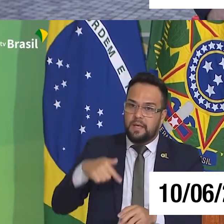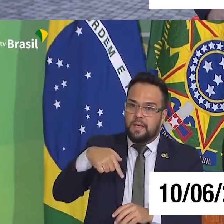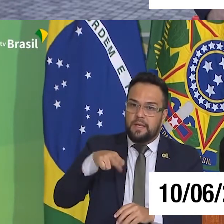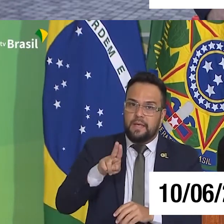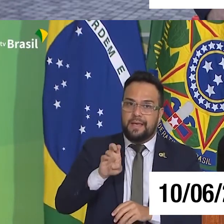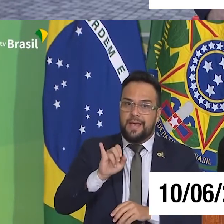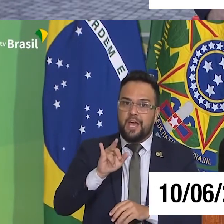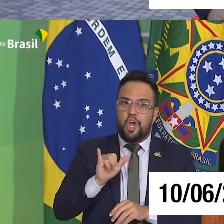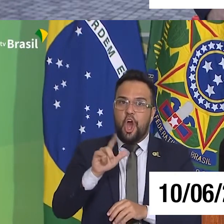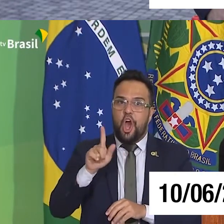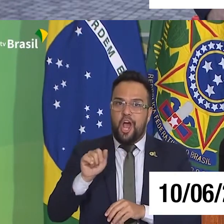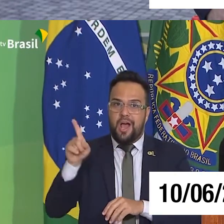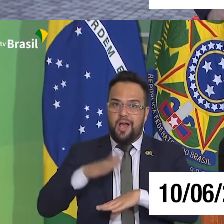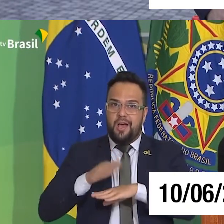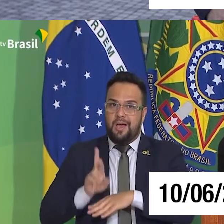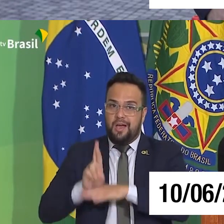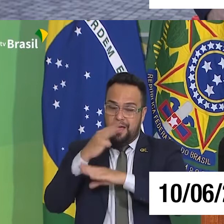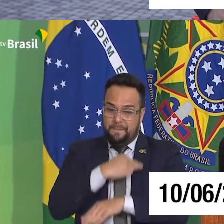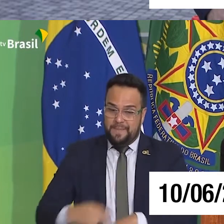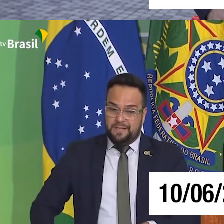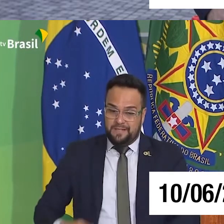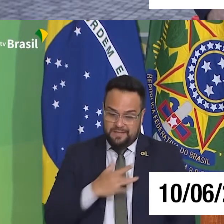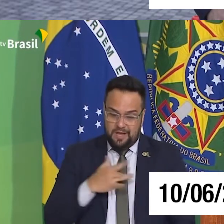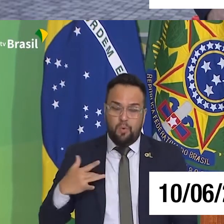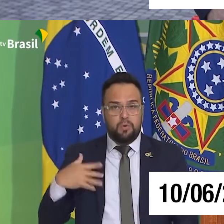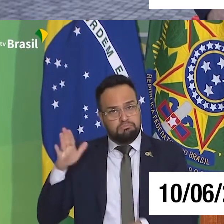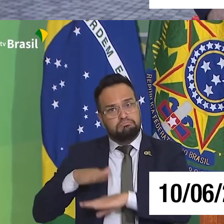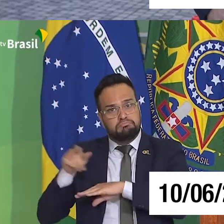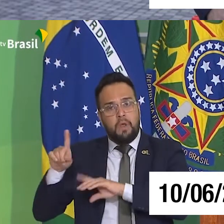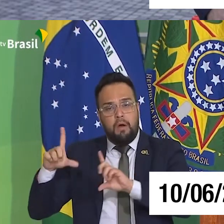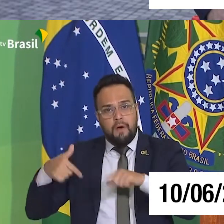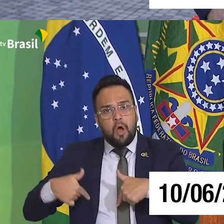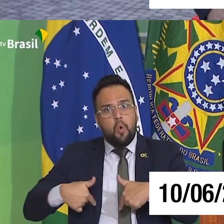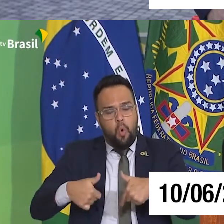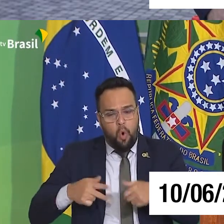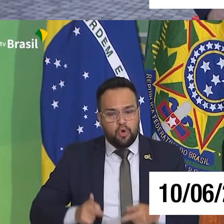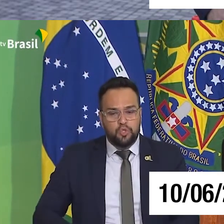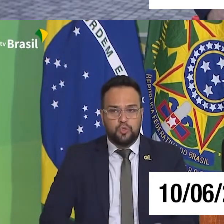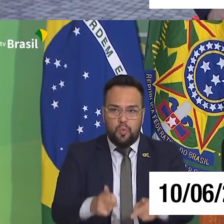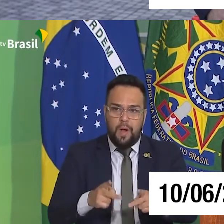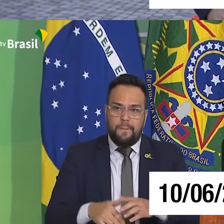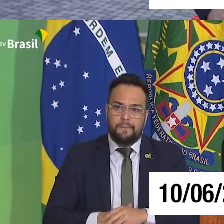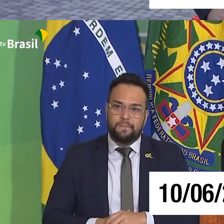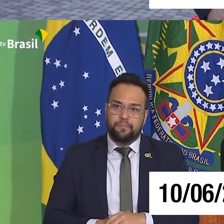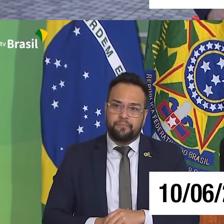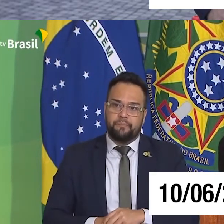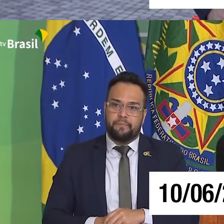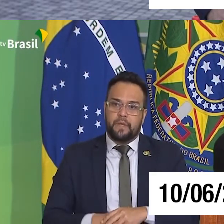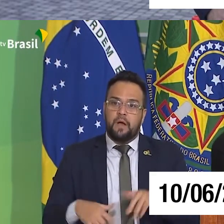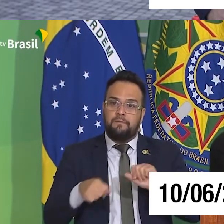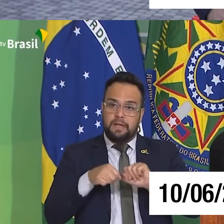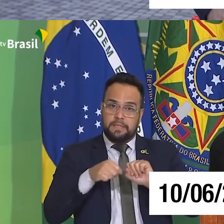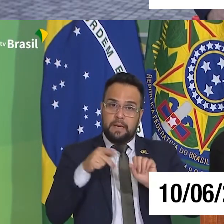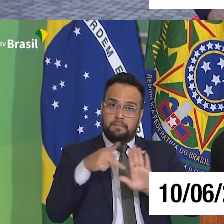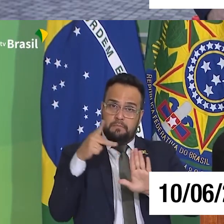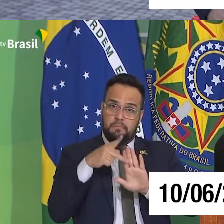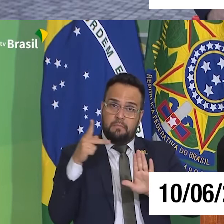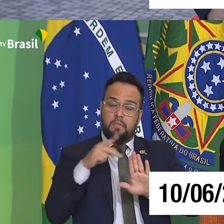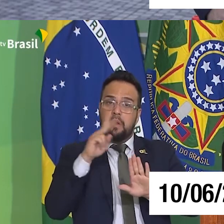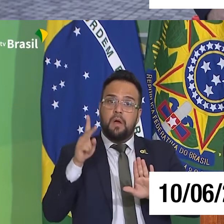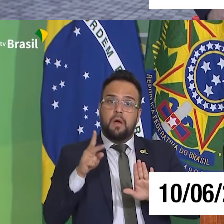Nosso ministro da Saúde. E ele vai ultimar um parecer visando a